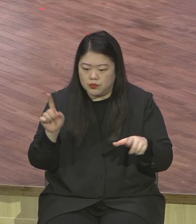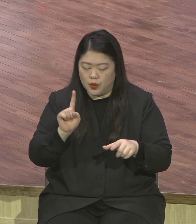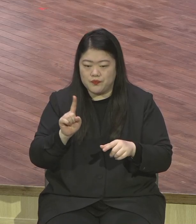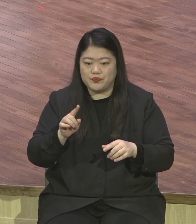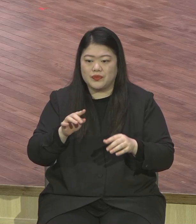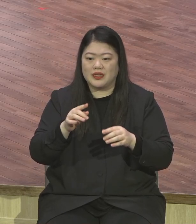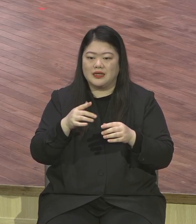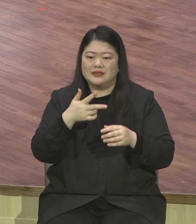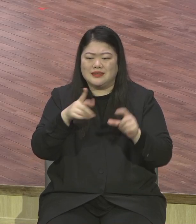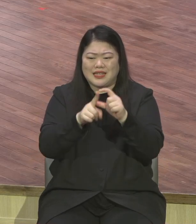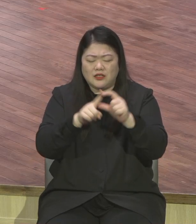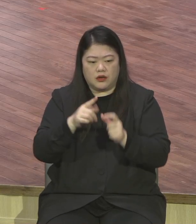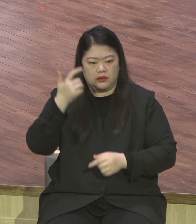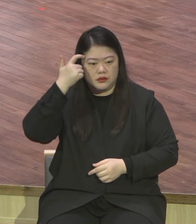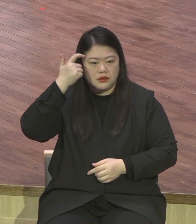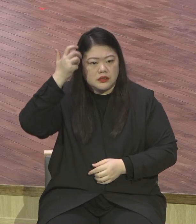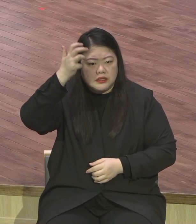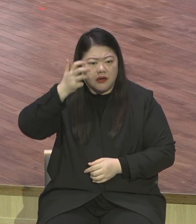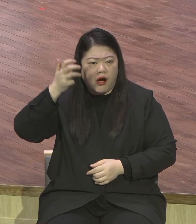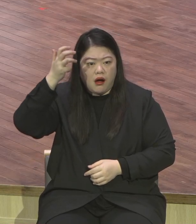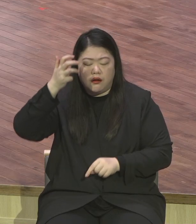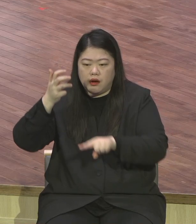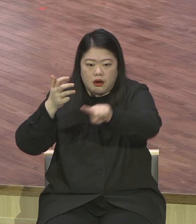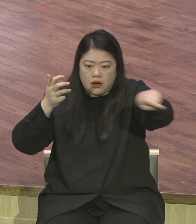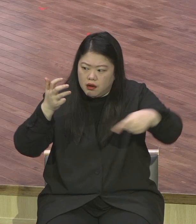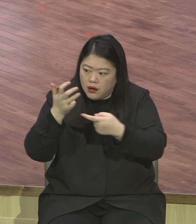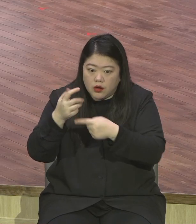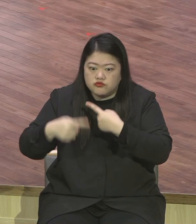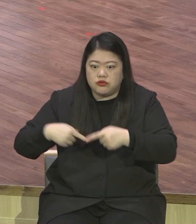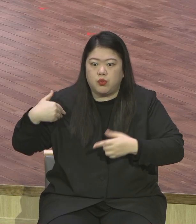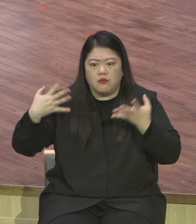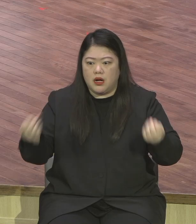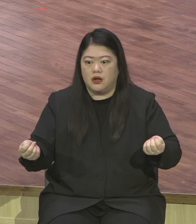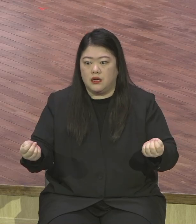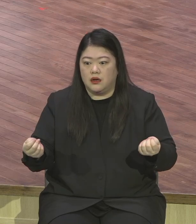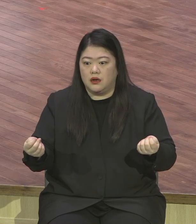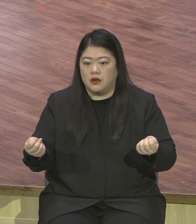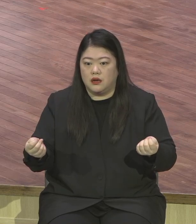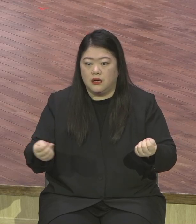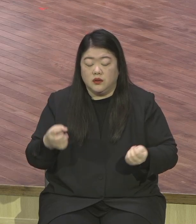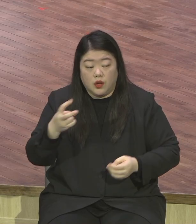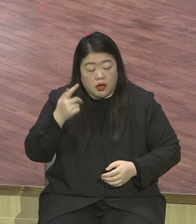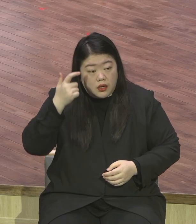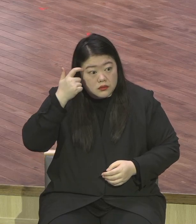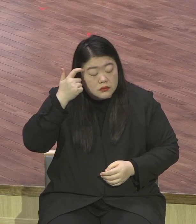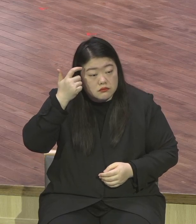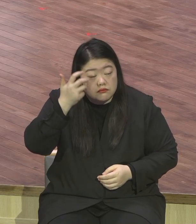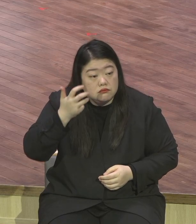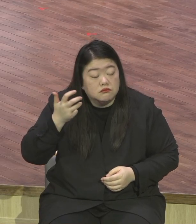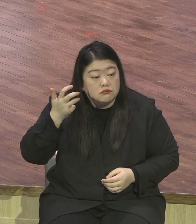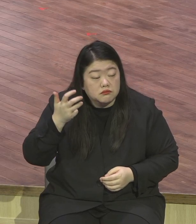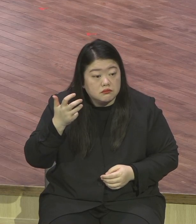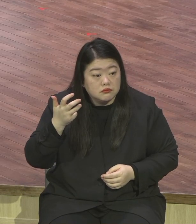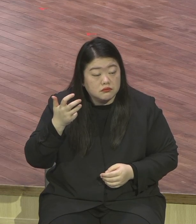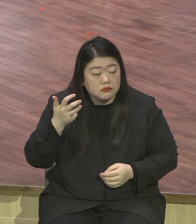말 자체도 모르지만 이게 영열로 시작된 것을 모르기 때문에 전부 다 충동적이다.